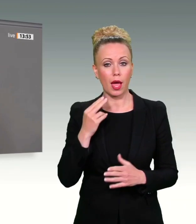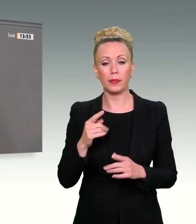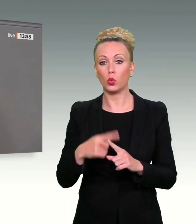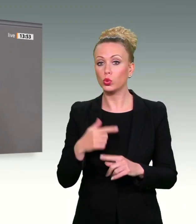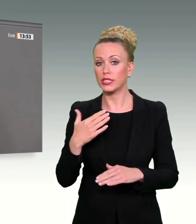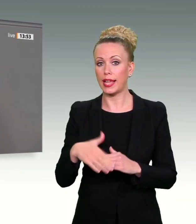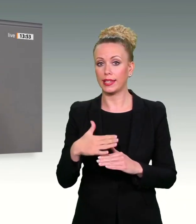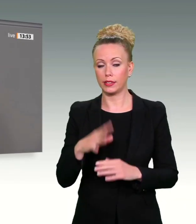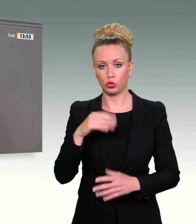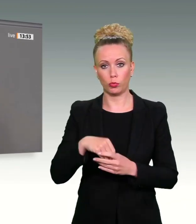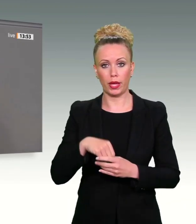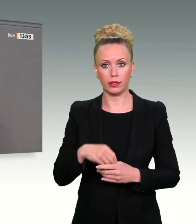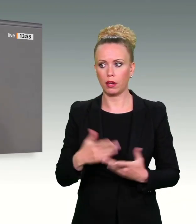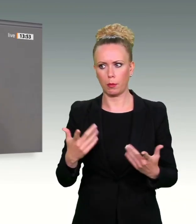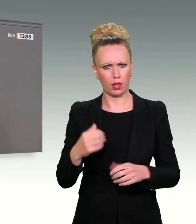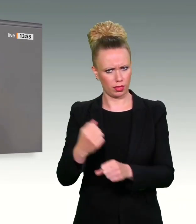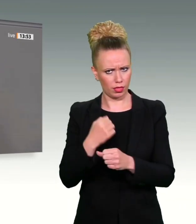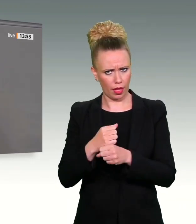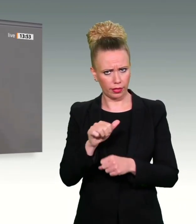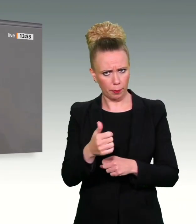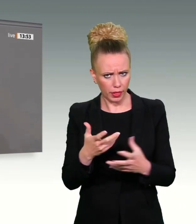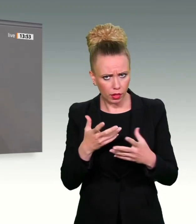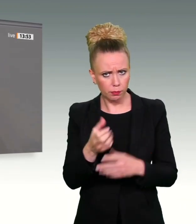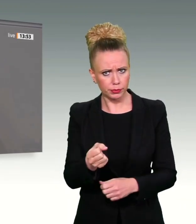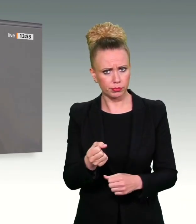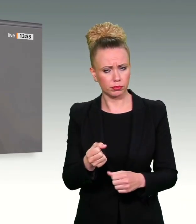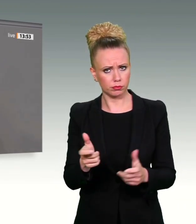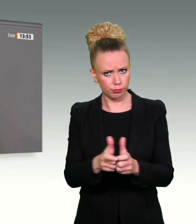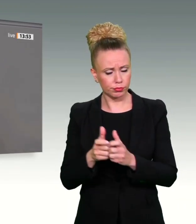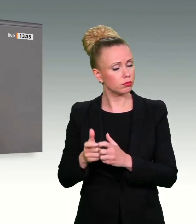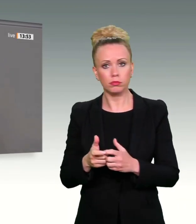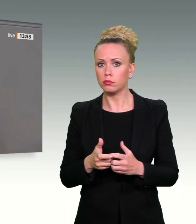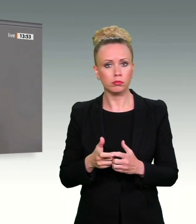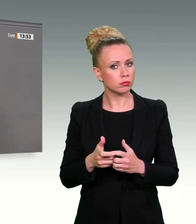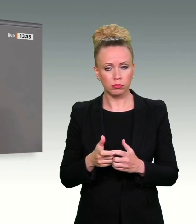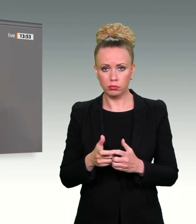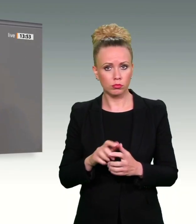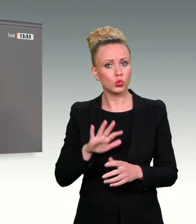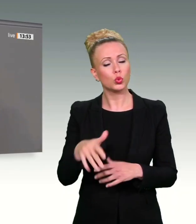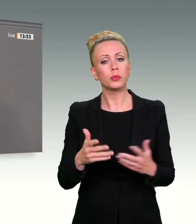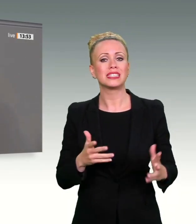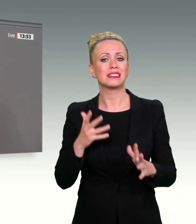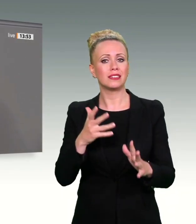hat man die Täter ermittelt? Nein, man hat sie nicht ermittelt. Nach mehr als einer Dekade haben sie sich selbst enttarnt.